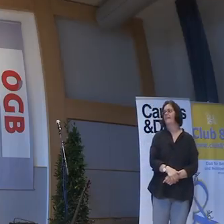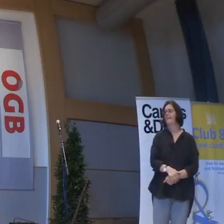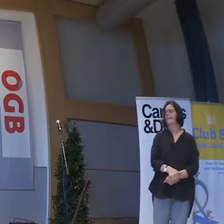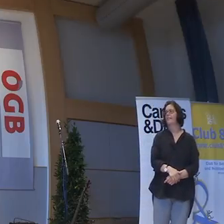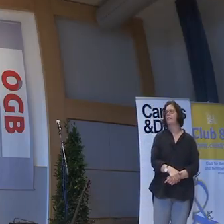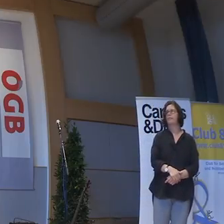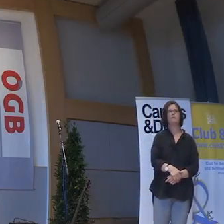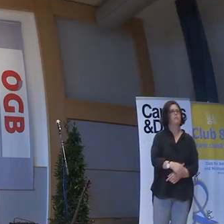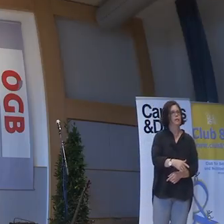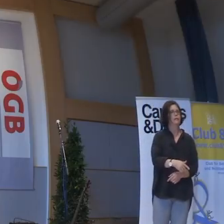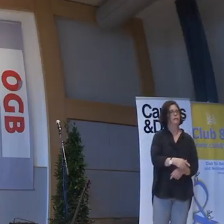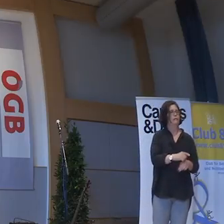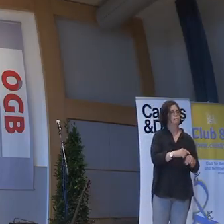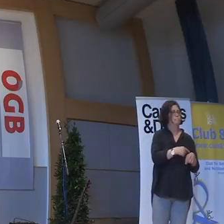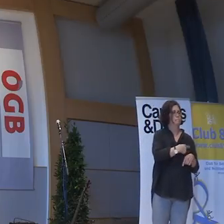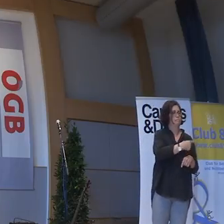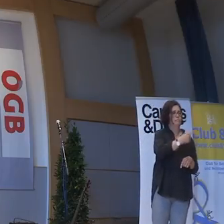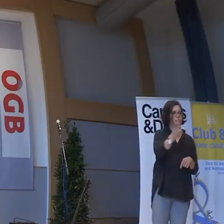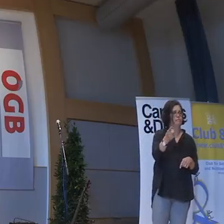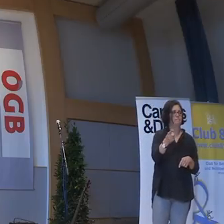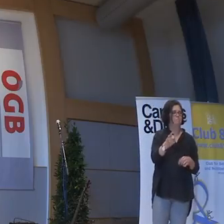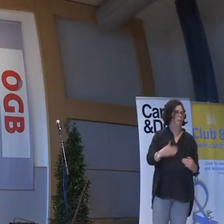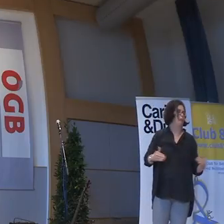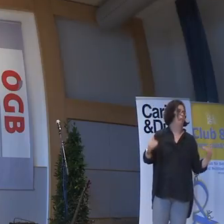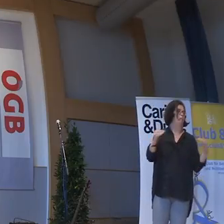Da sind wir alle liberal.